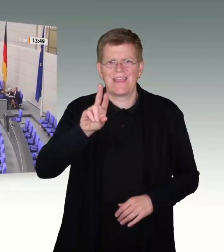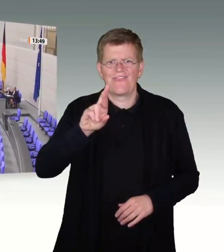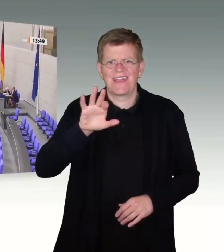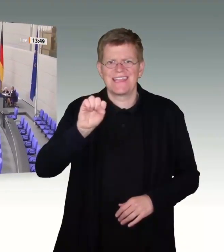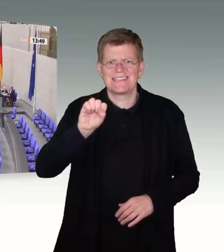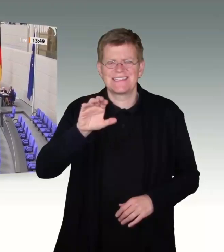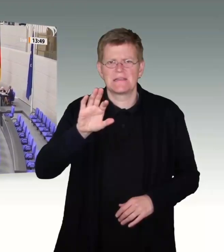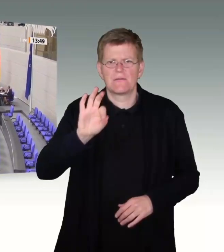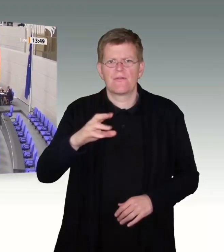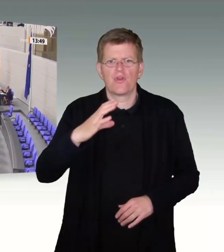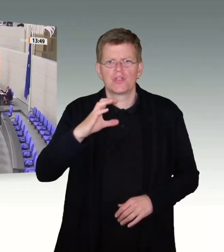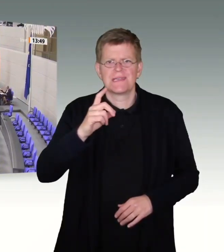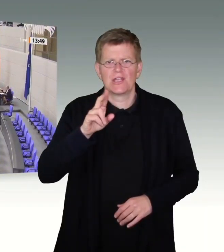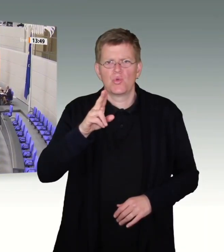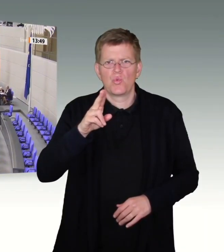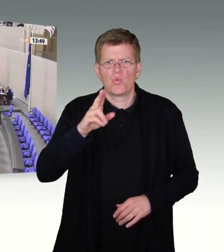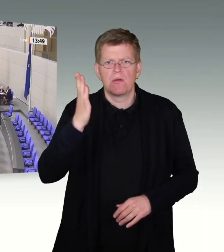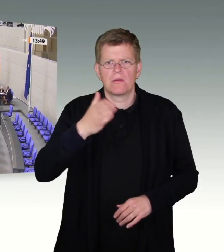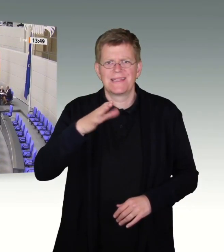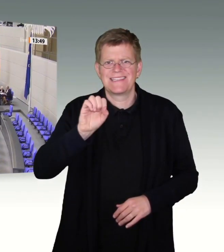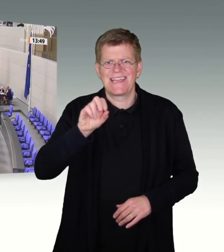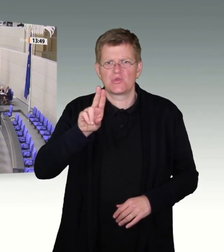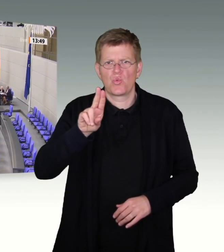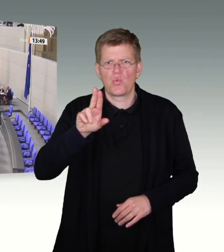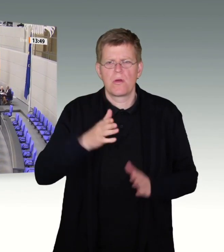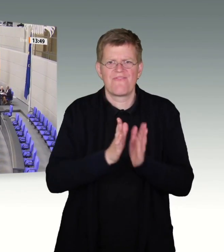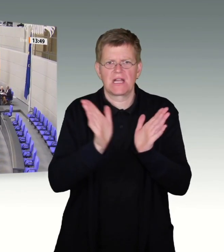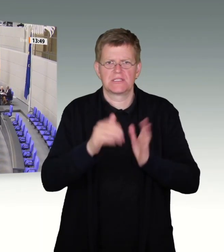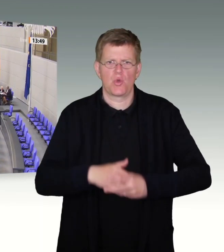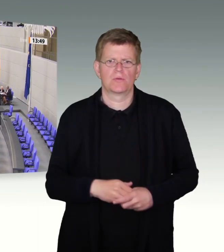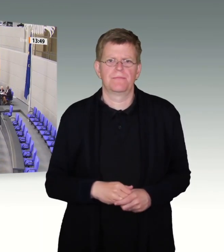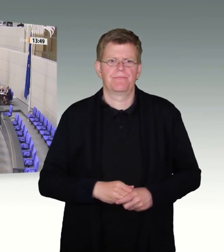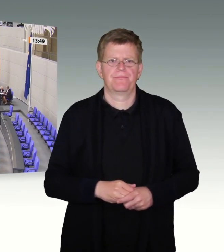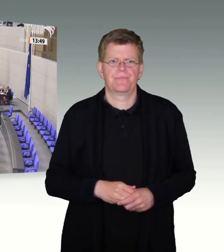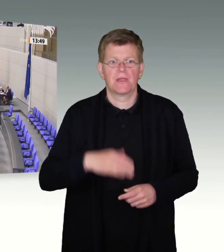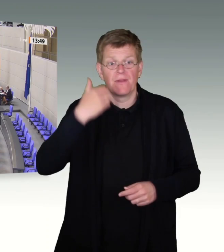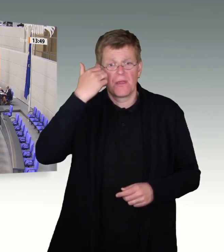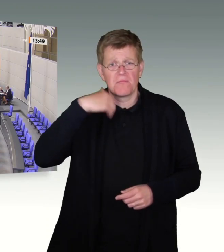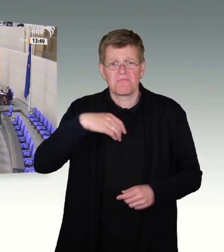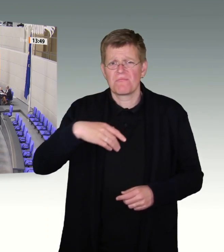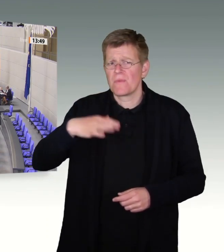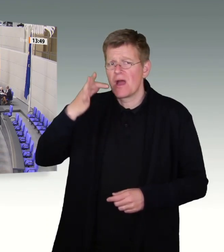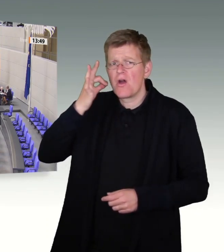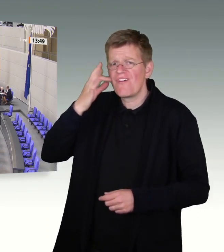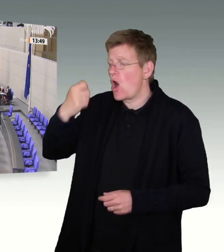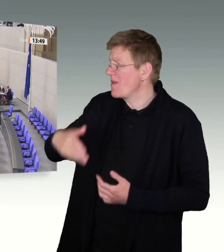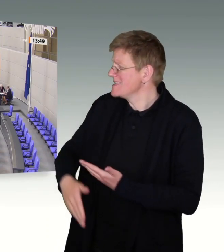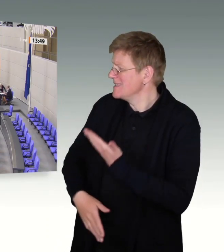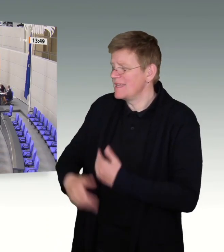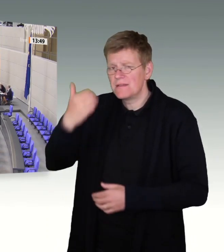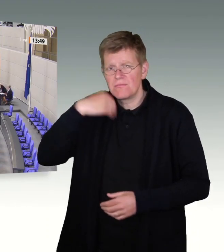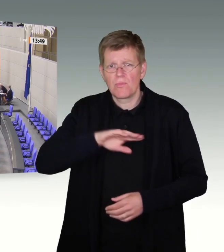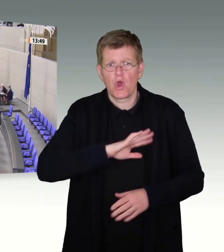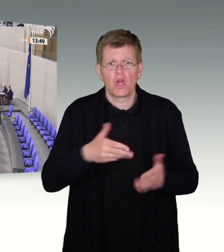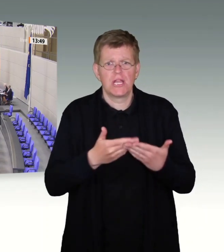Frau Präsidentin! Meine lieben Kolleginnen und Kollegen! Ich finde es ganz bemerkenswert, dass wir heute über Rückführungen diskutieren. Aber ich in fast keiner